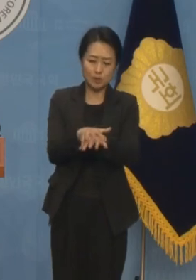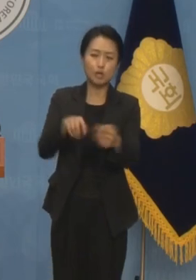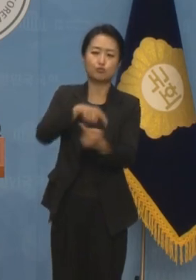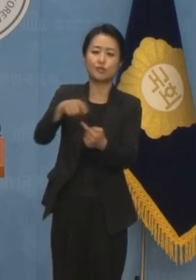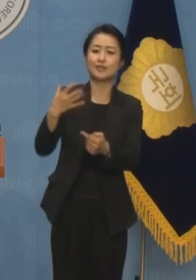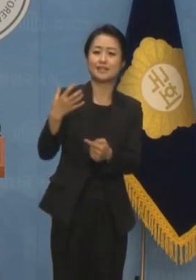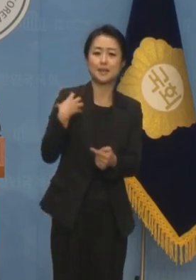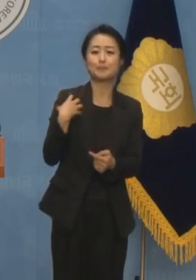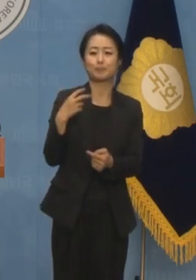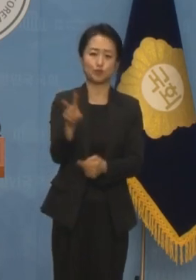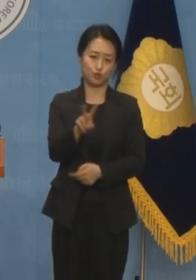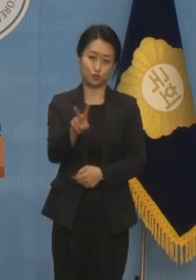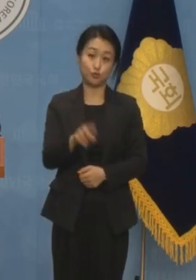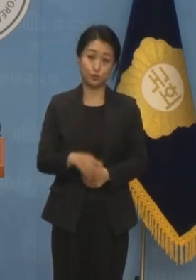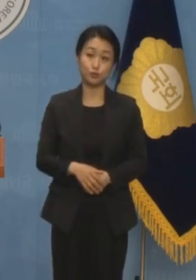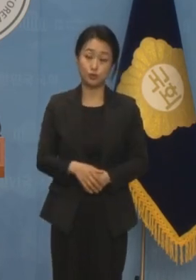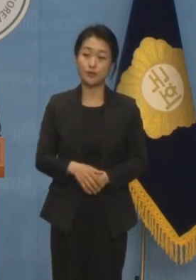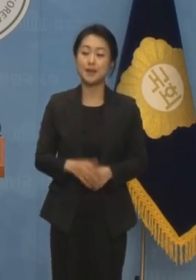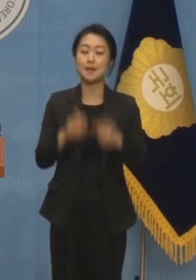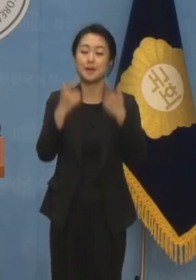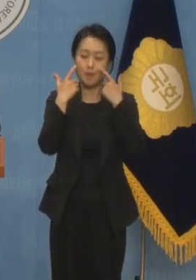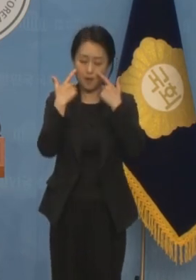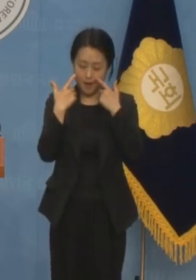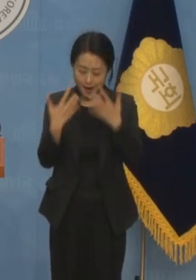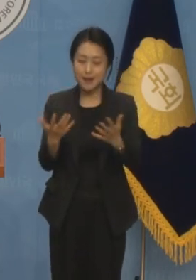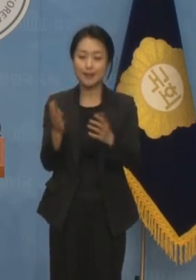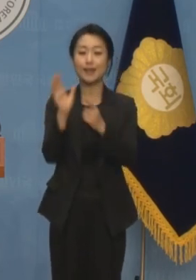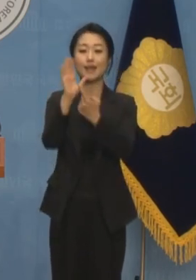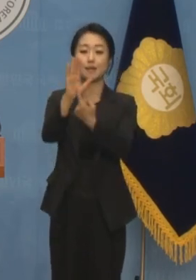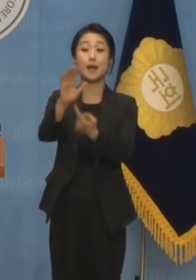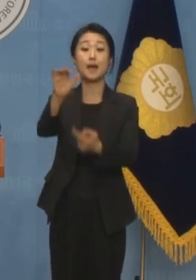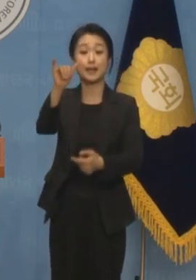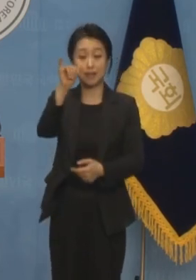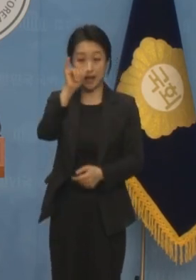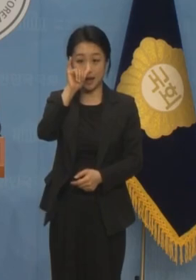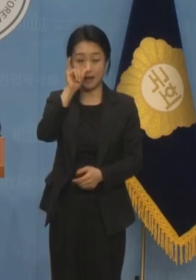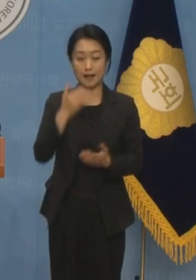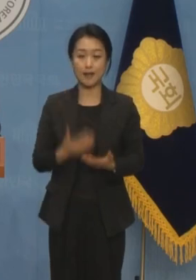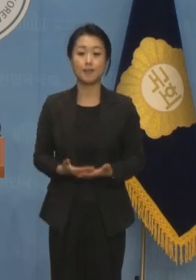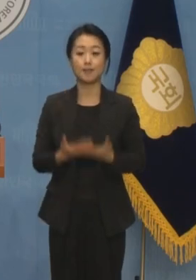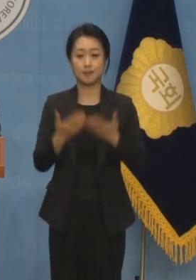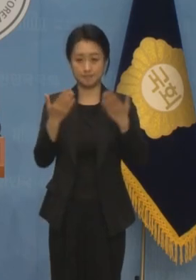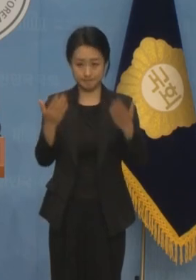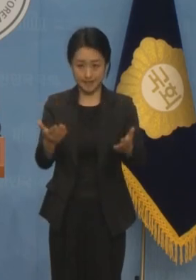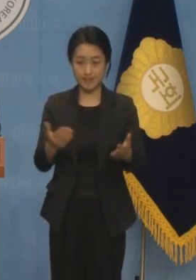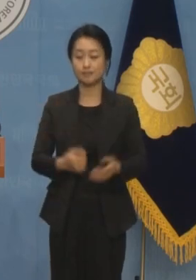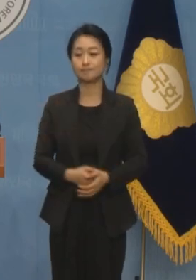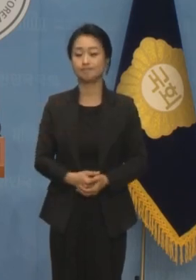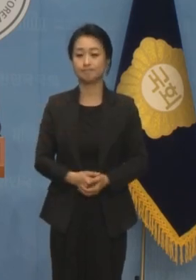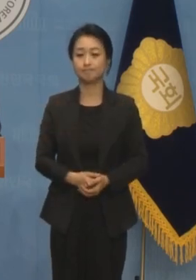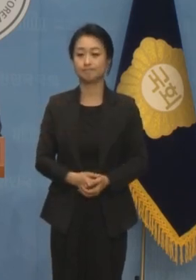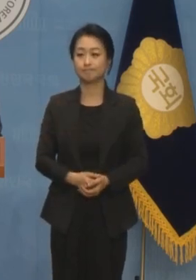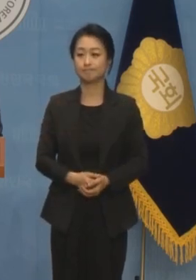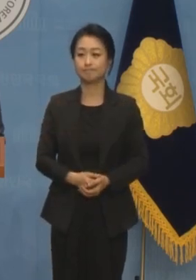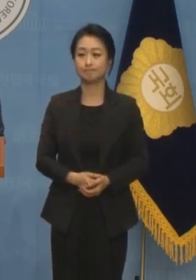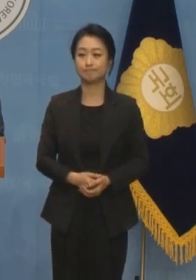운영자였다라고 하는 것은 아주 명확하게 기록에 나타나 있다는 것을 다시 한번 말씀드립니다.